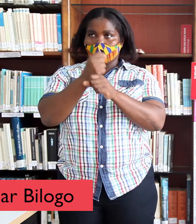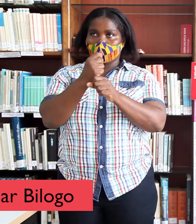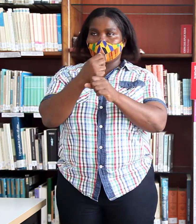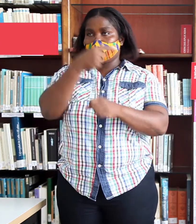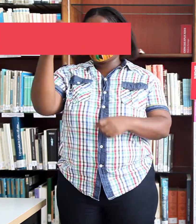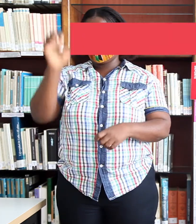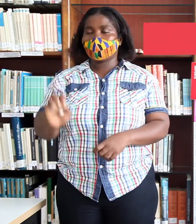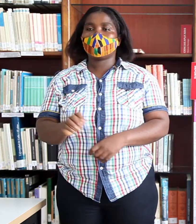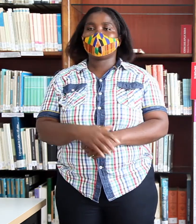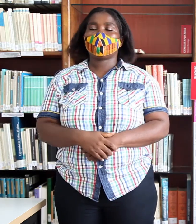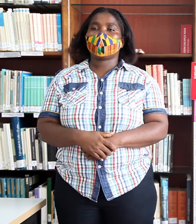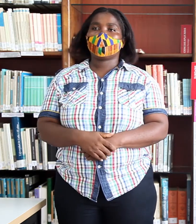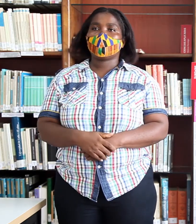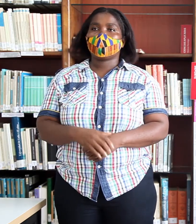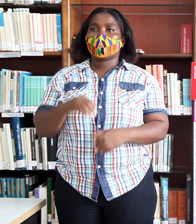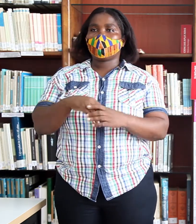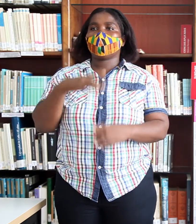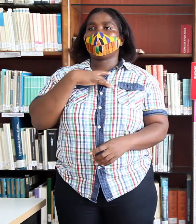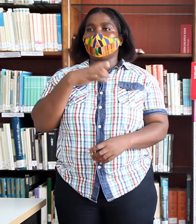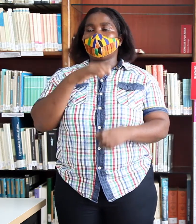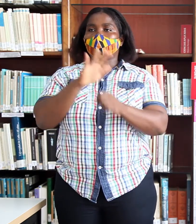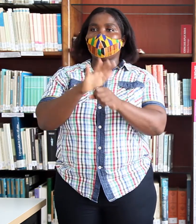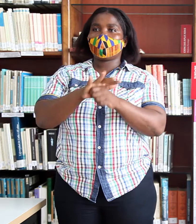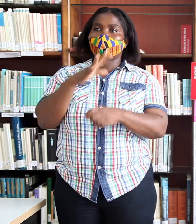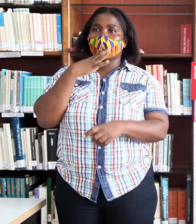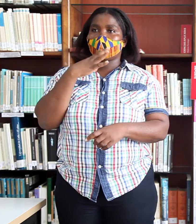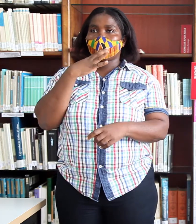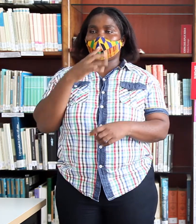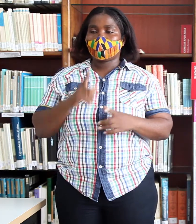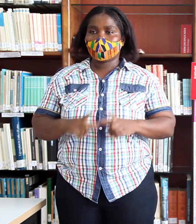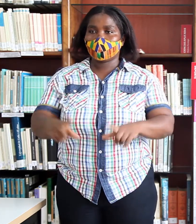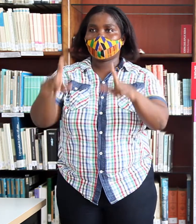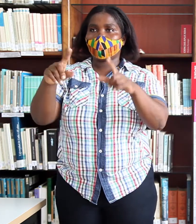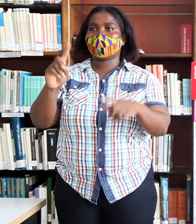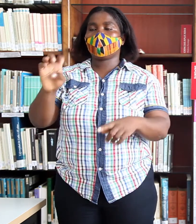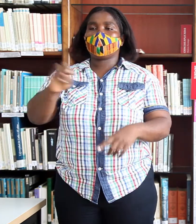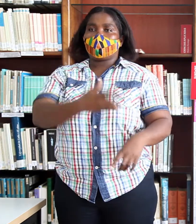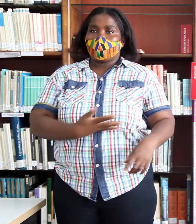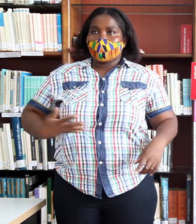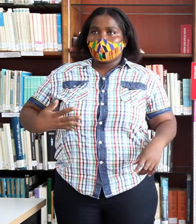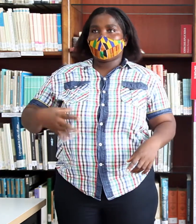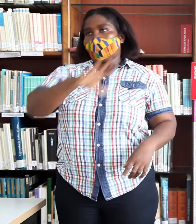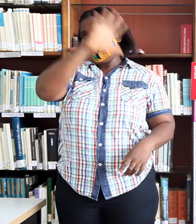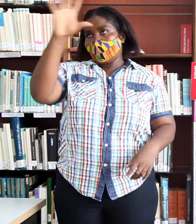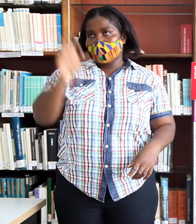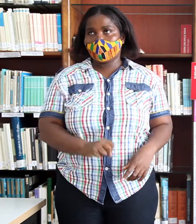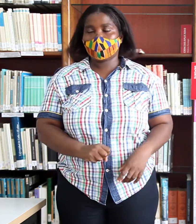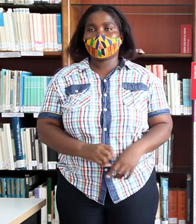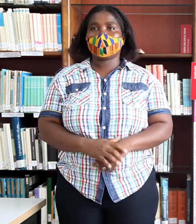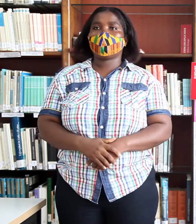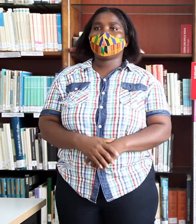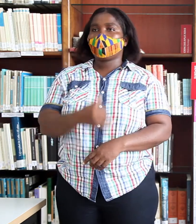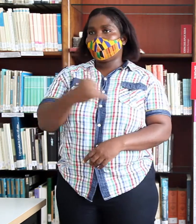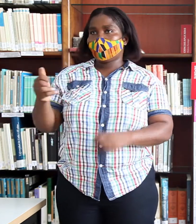y Televisión Guinea Ecuatorial. A mí me encanta mucho hablar sobre el liderazgo femenino en el continente africano